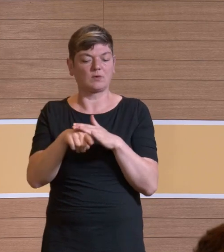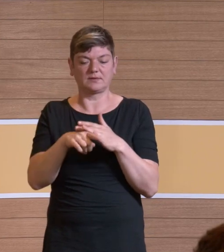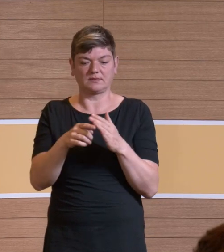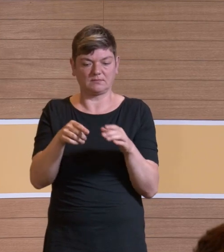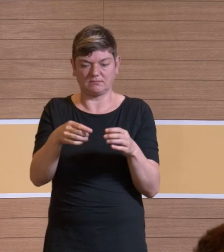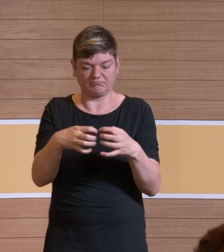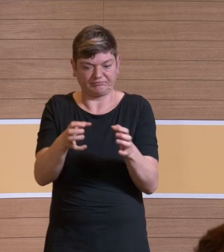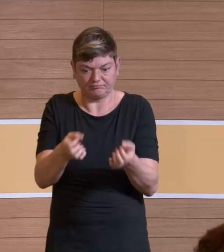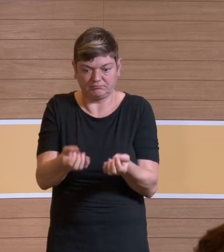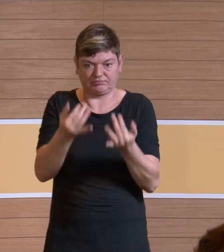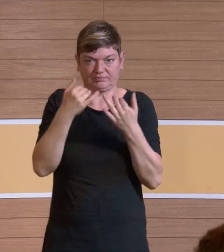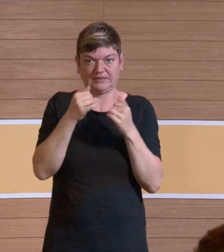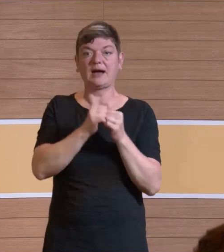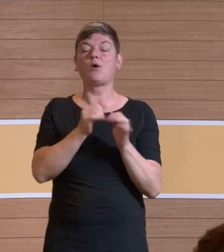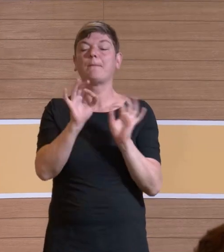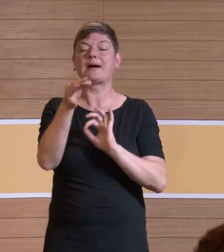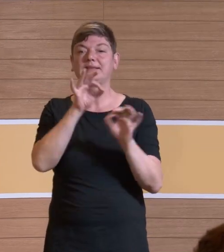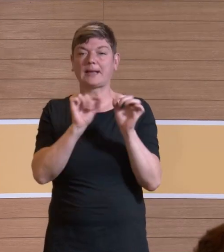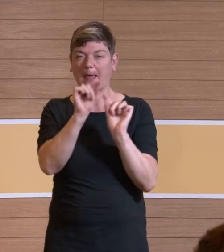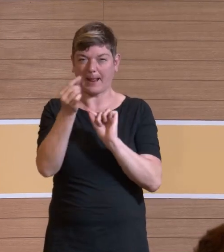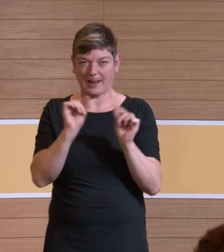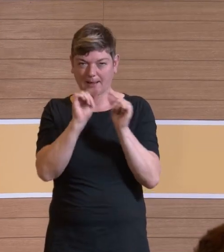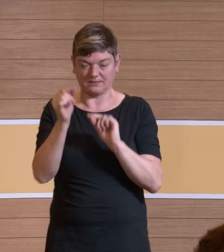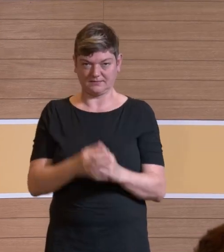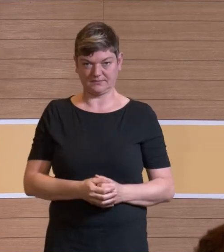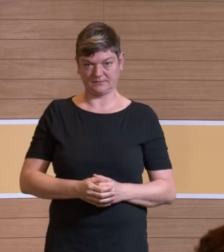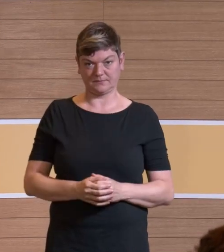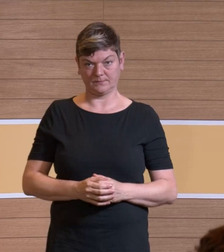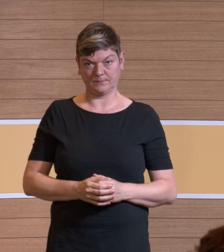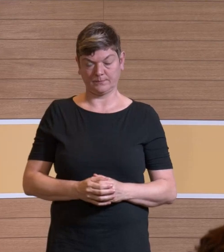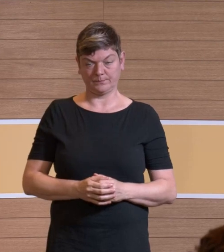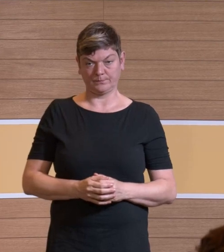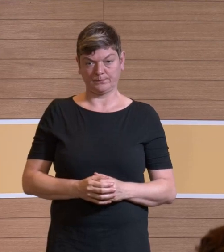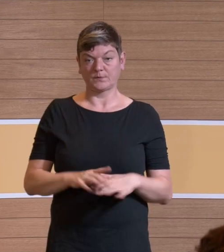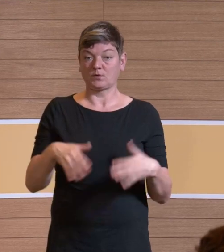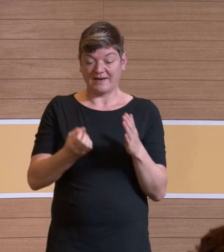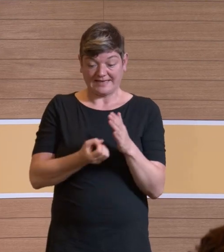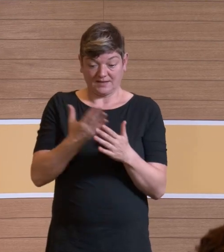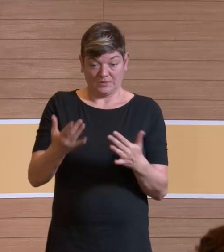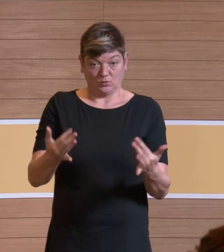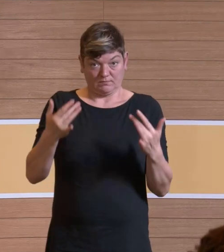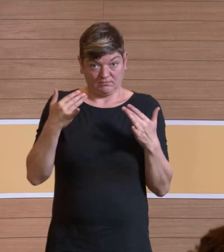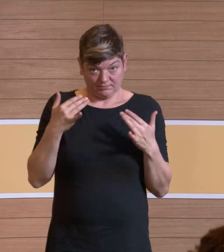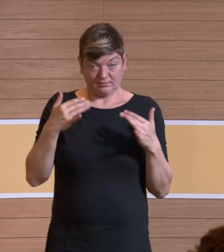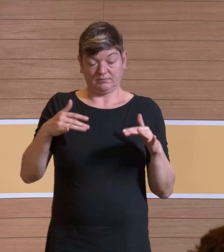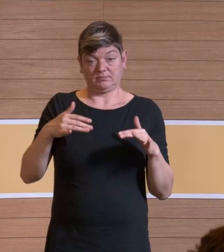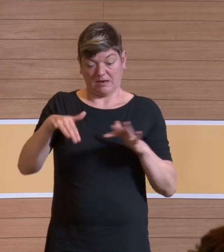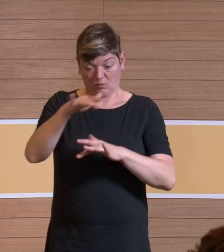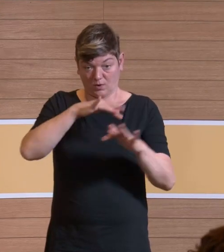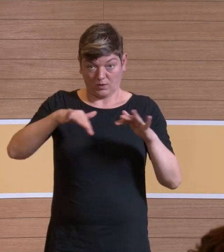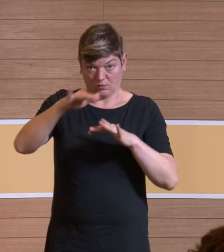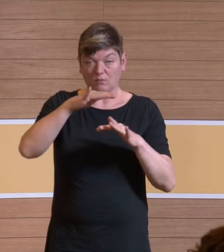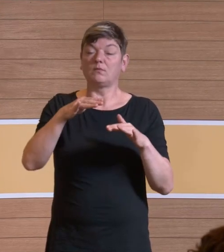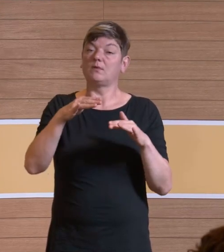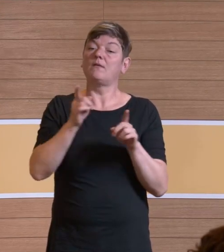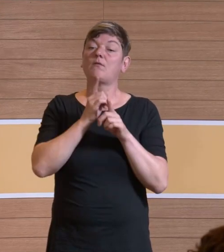sondern wir haben vor allem auch Partikel. Und wir wissen, dass diese Exposition gegenüber Surgical Smoke ein relevantes